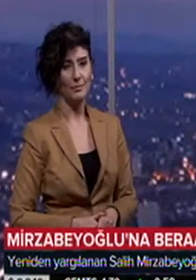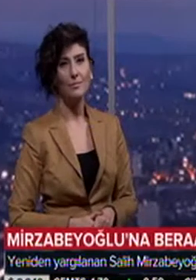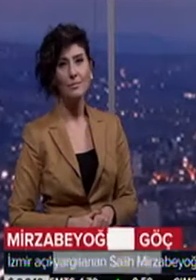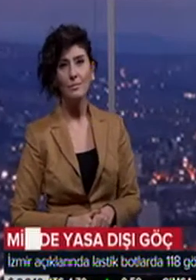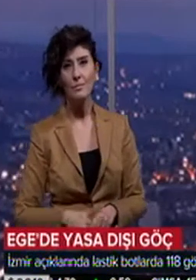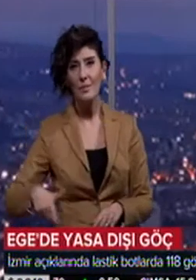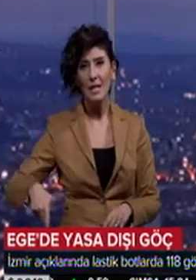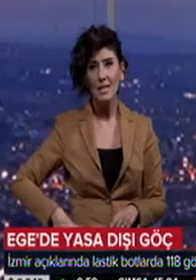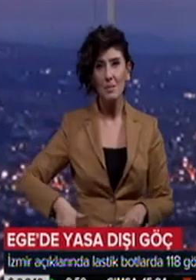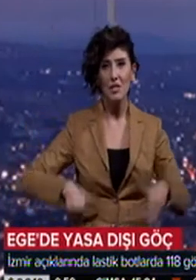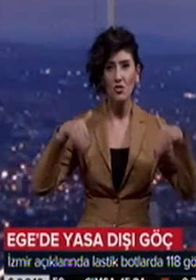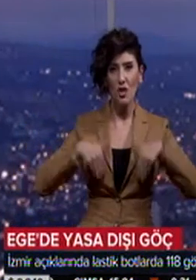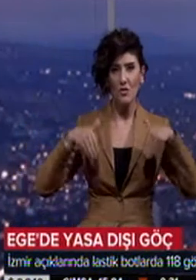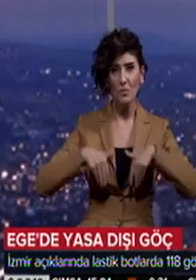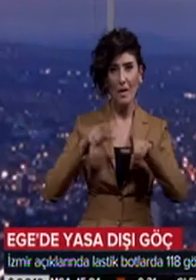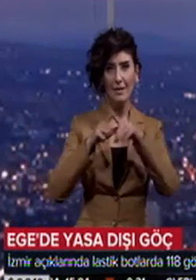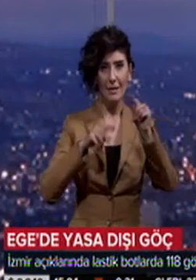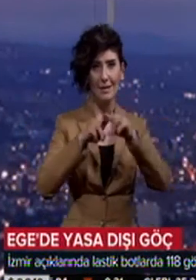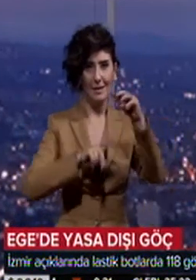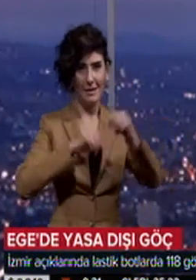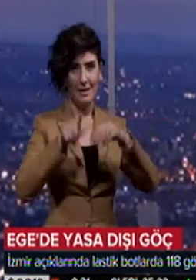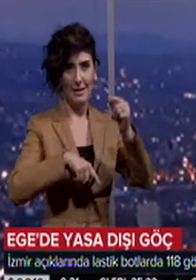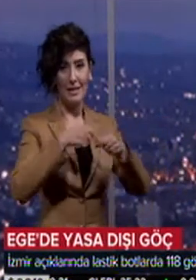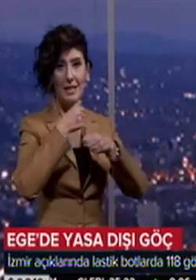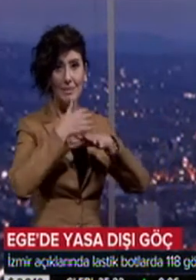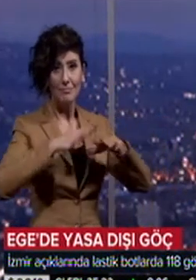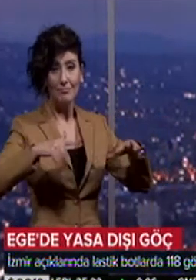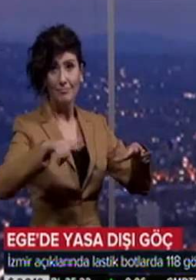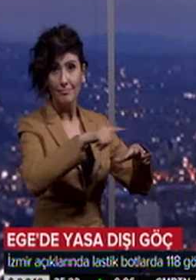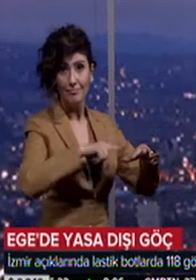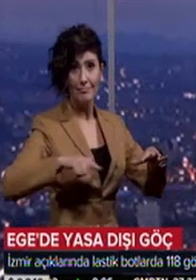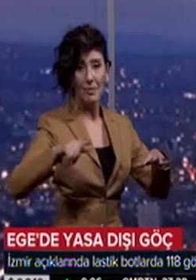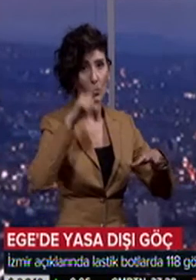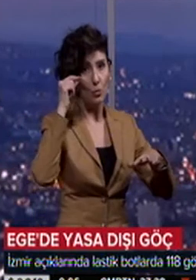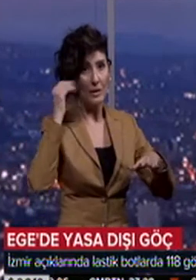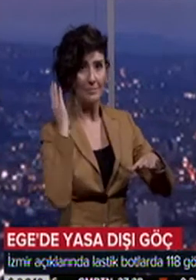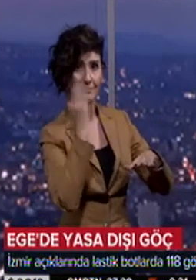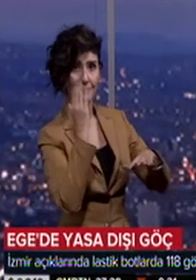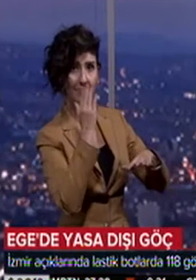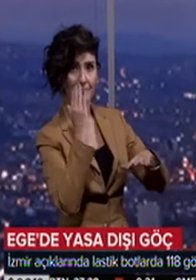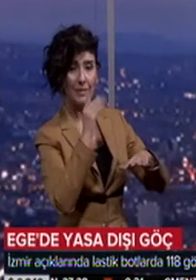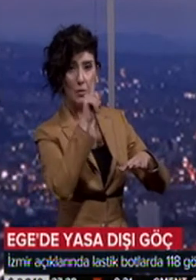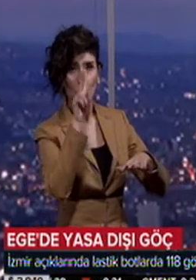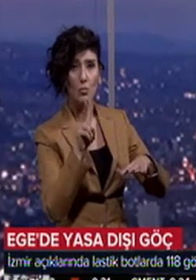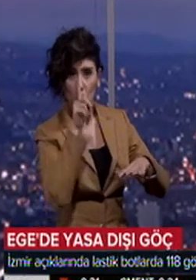İzmir'in Çeşme ve Dikili ilçeleri açıklarında Yunan adalarına gitmeye çalışan 118 göçmen yakalandı.